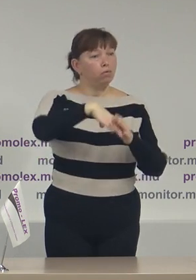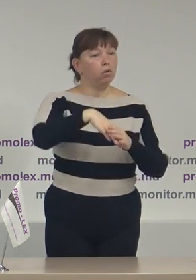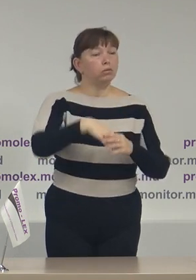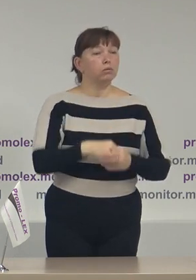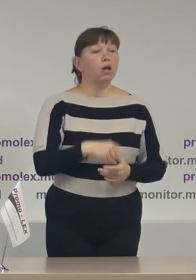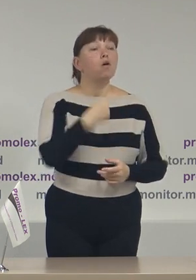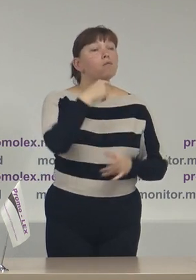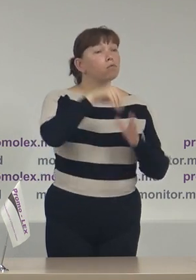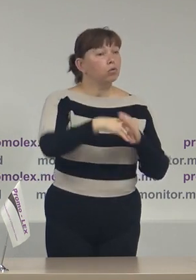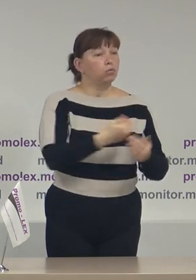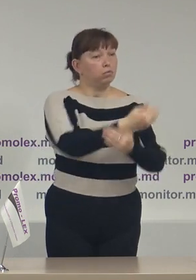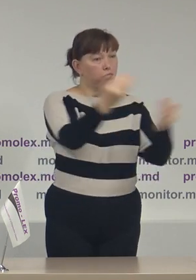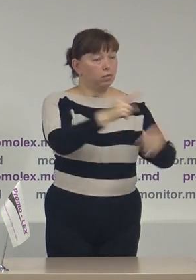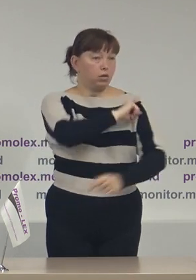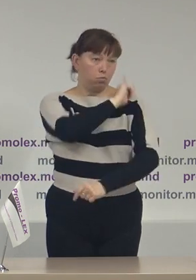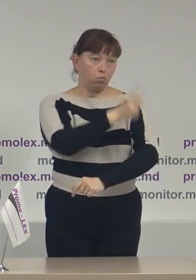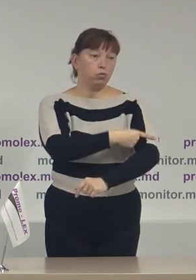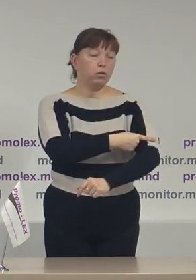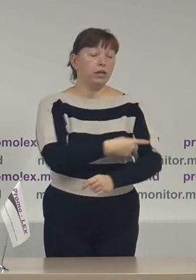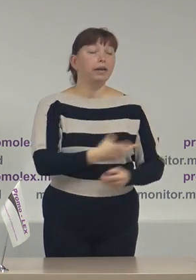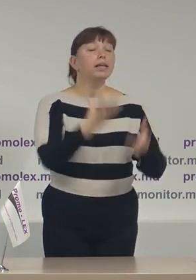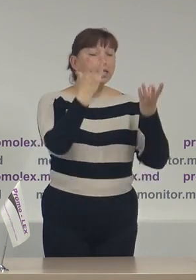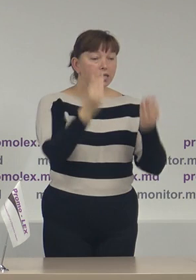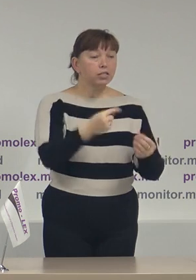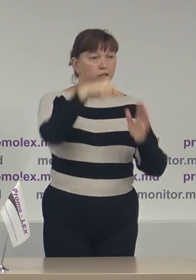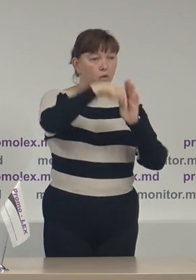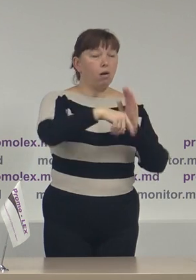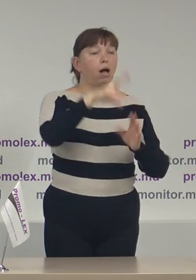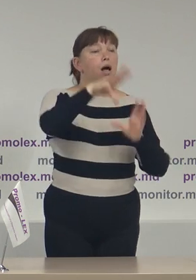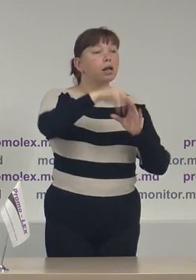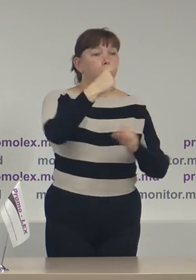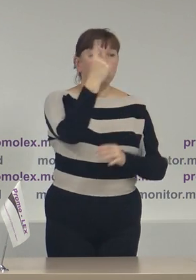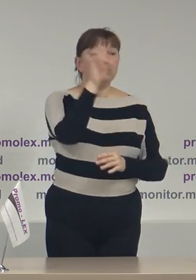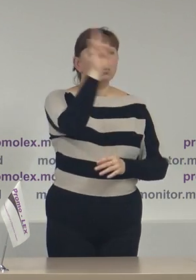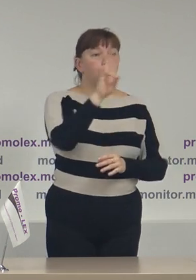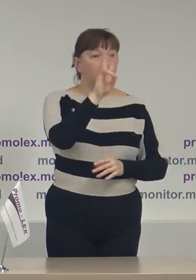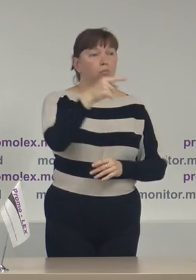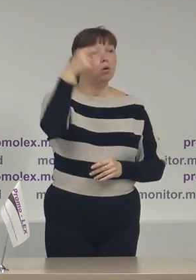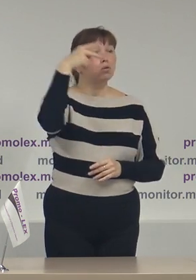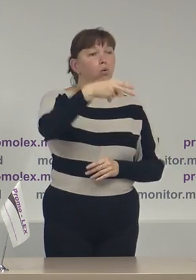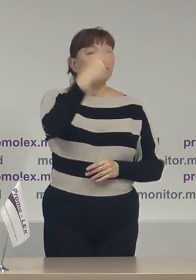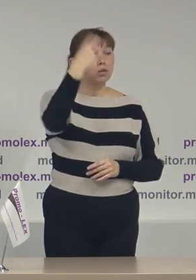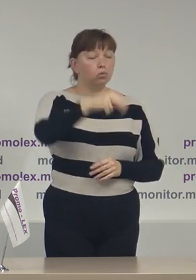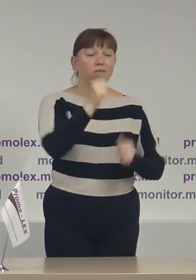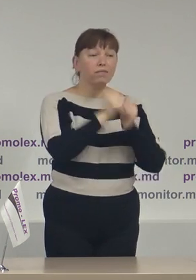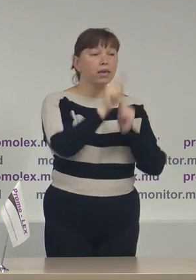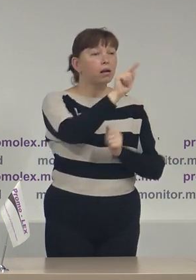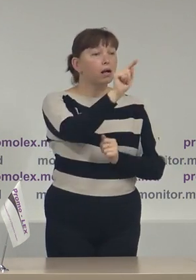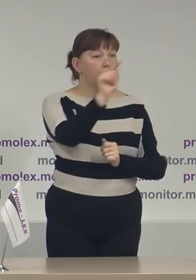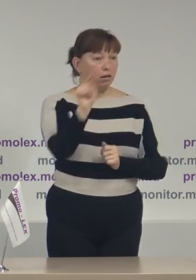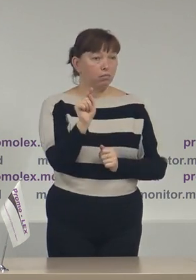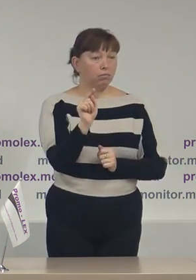votul lor este o putere, în ziua alegelor, pe data de 1 noiembrie 2020, fiecare dintre ei